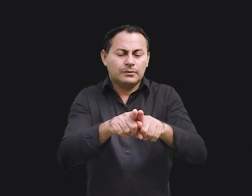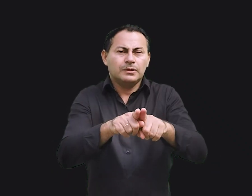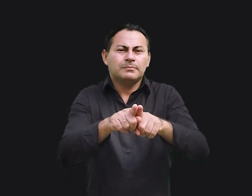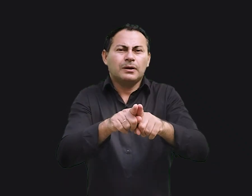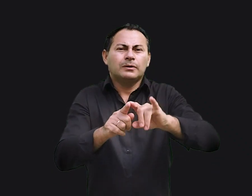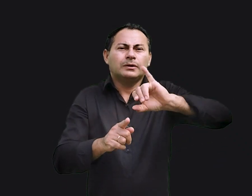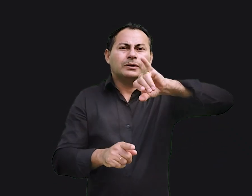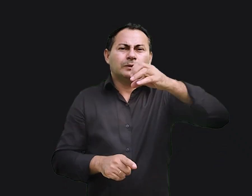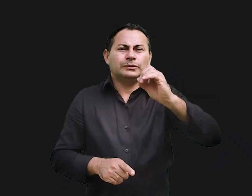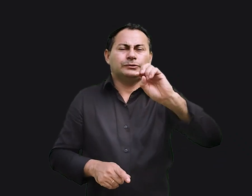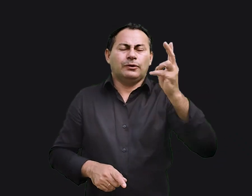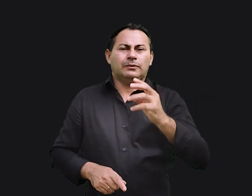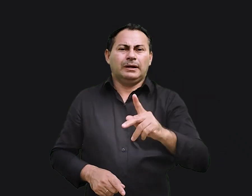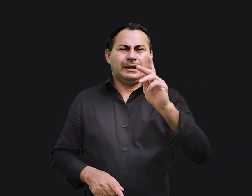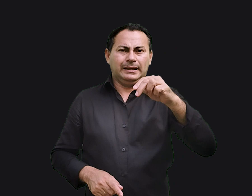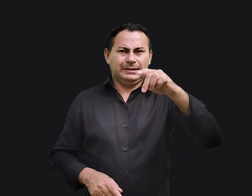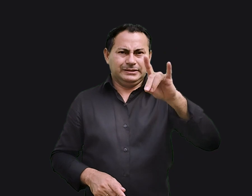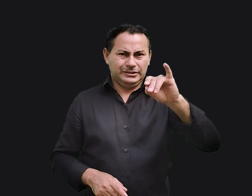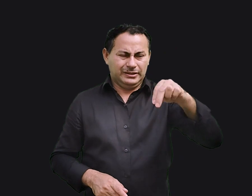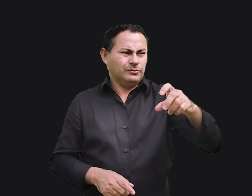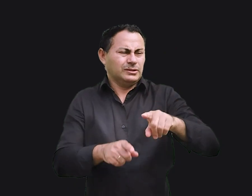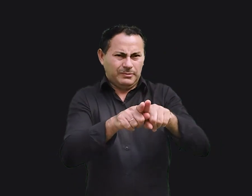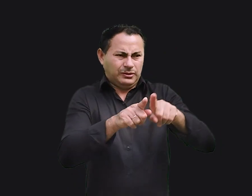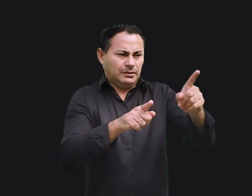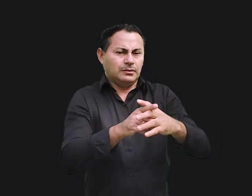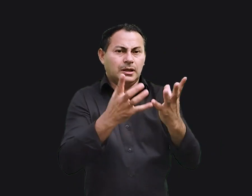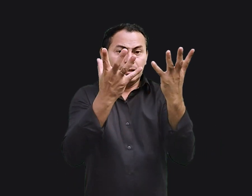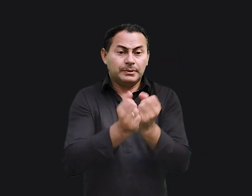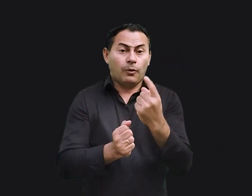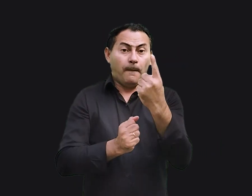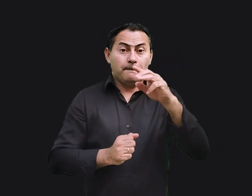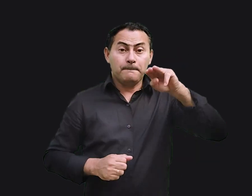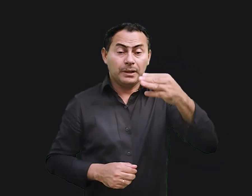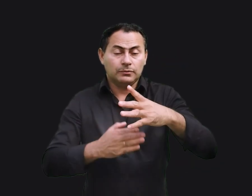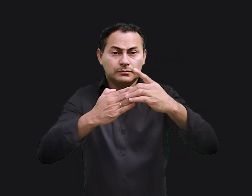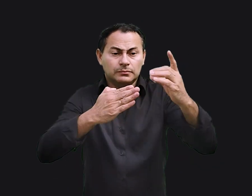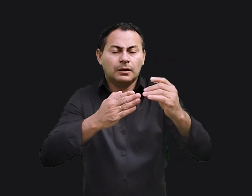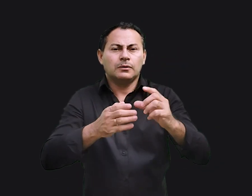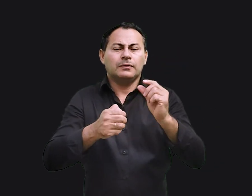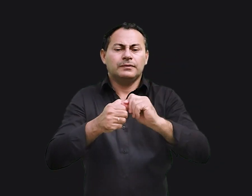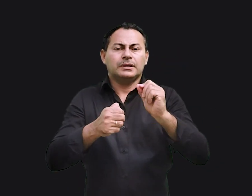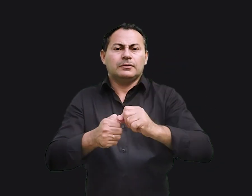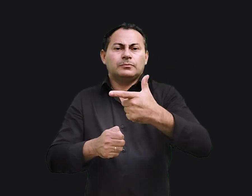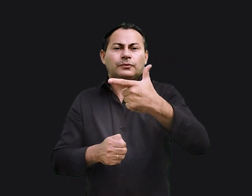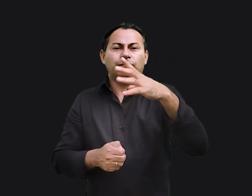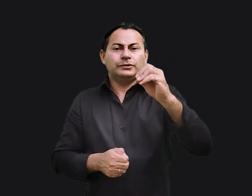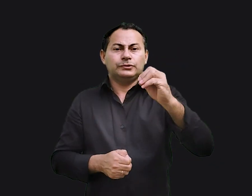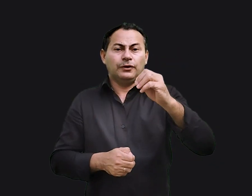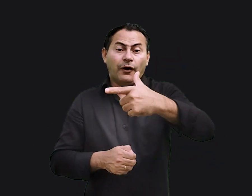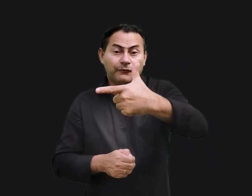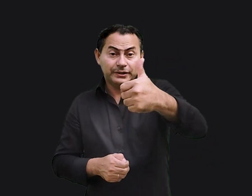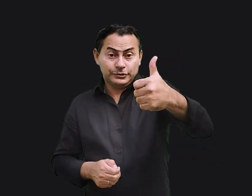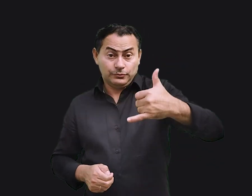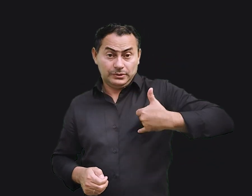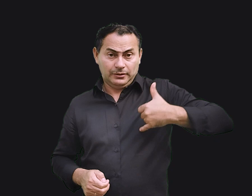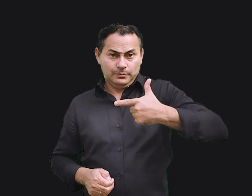John Kennedy, Jack e Bob Kennedy, tenham recebido um milhão de dólares quando completaram 21 anos sem